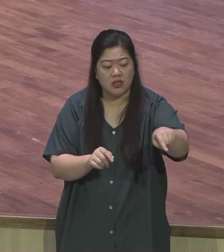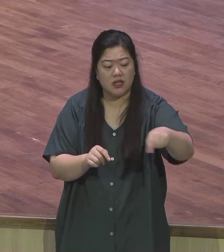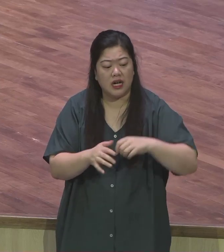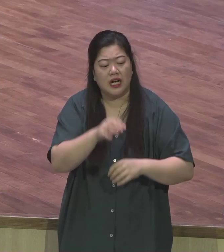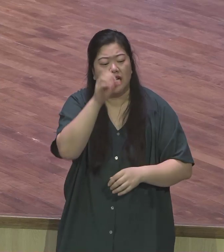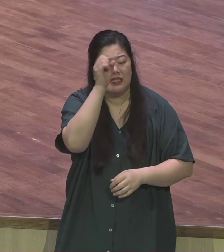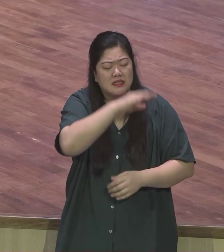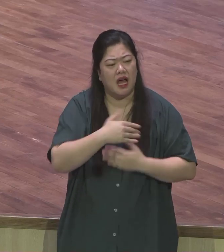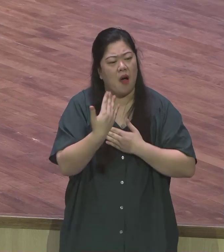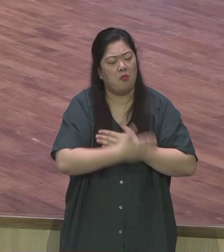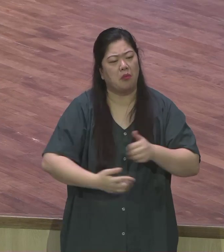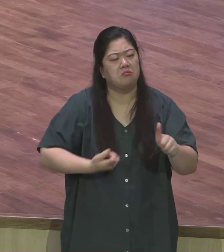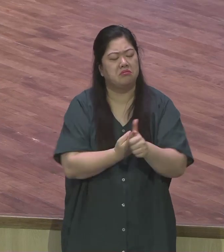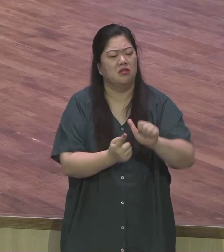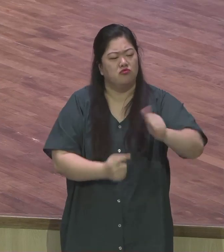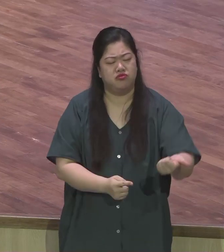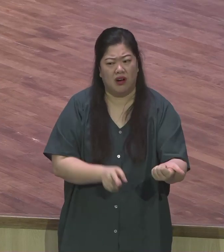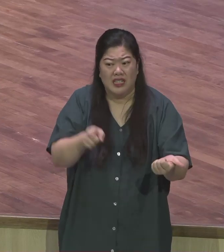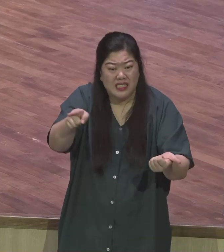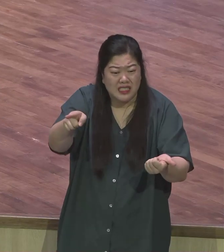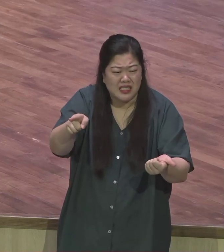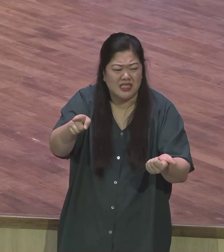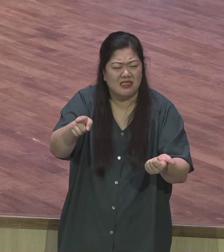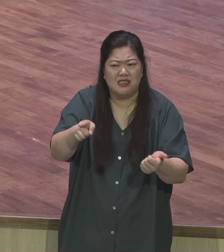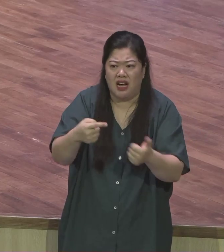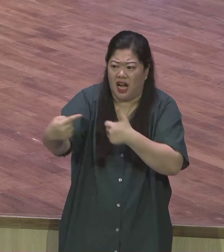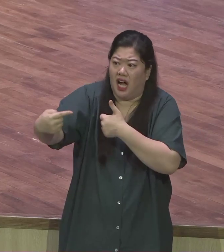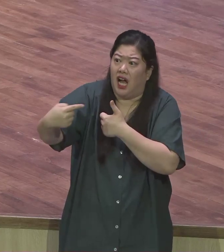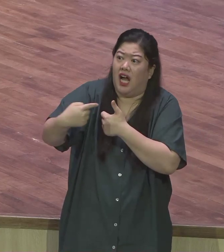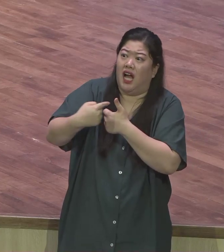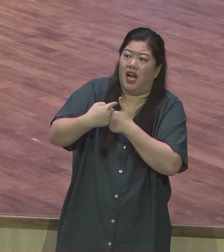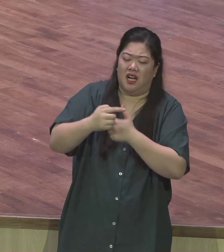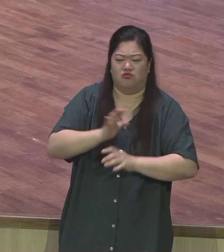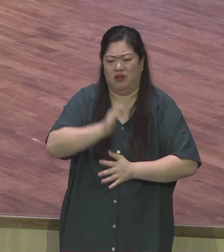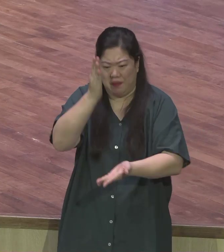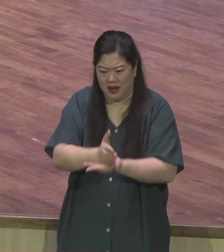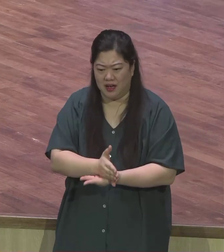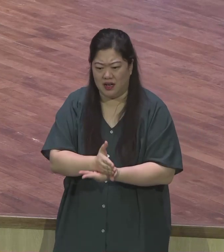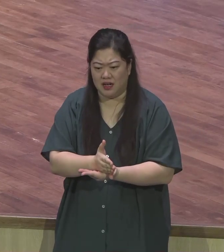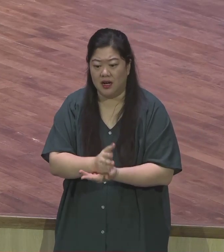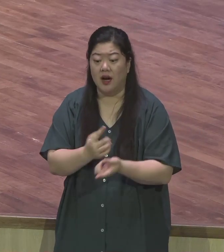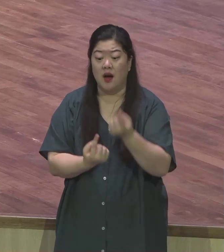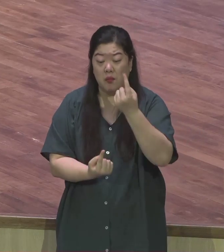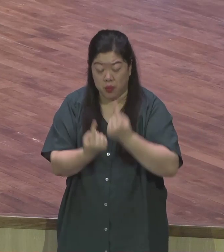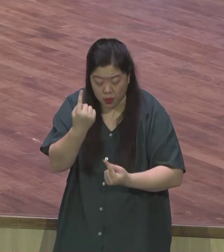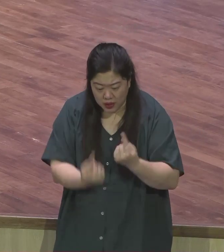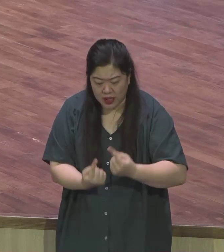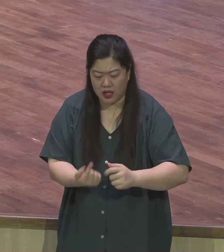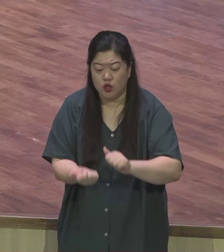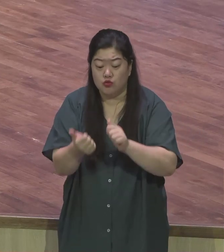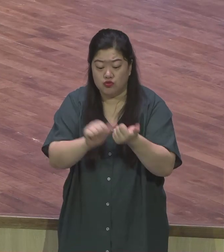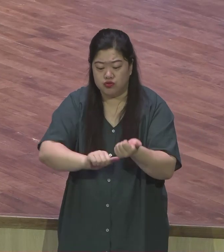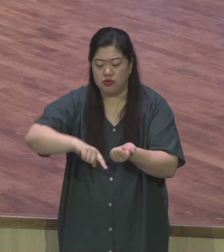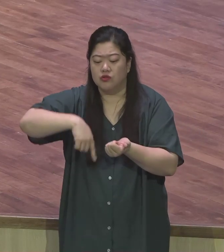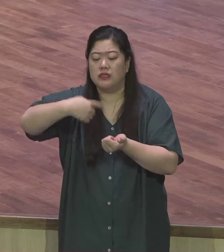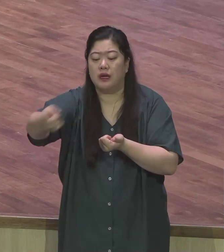수 있는 사람 두려워하지 말라는 거죠 하나님은 몸만 죽이고 그 영혼은 어찌할 수 없는 사람과는 차원이 다른